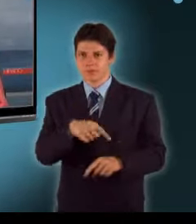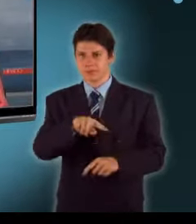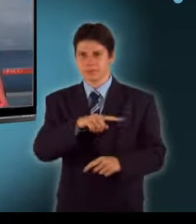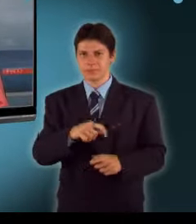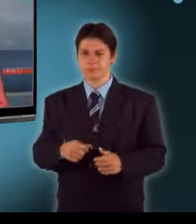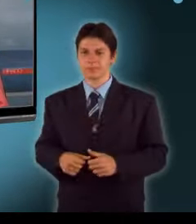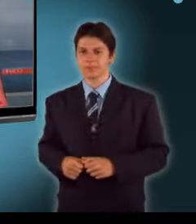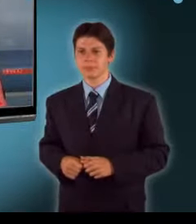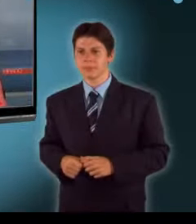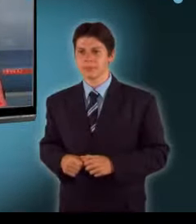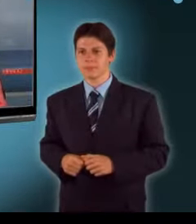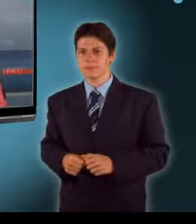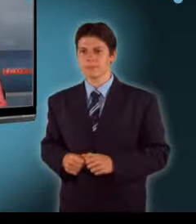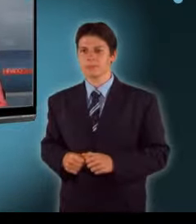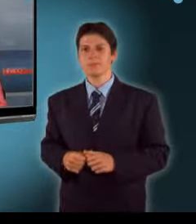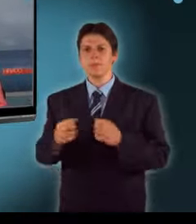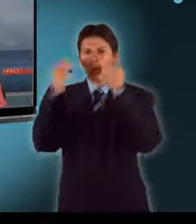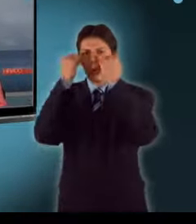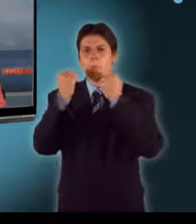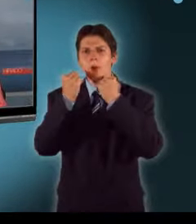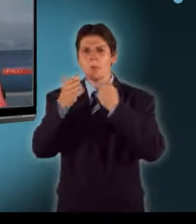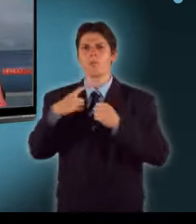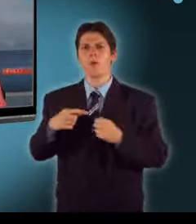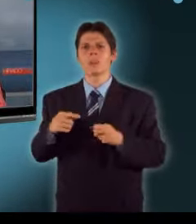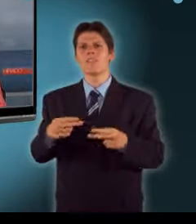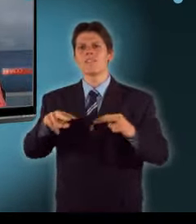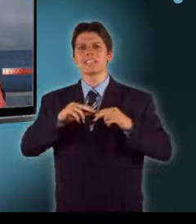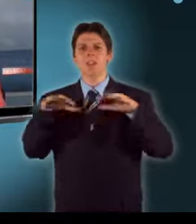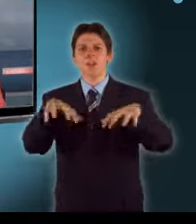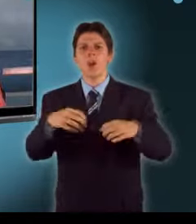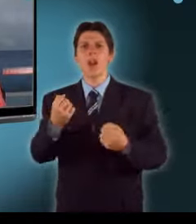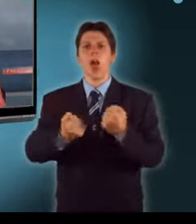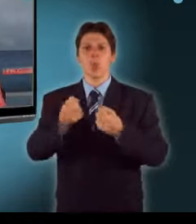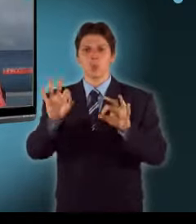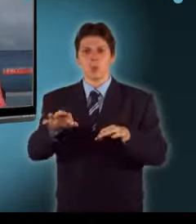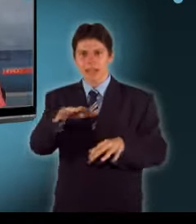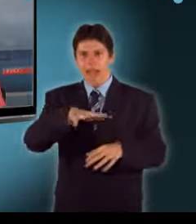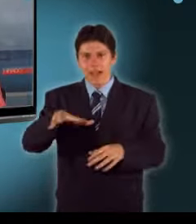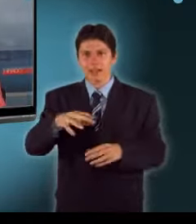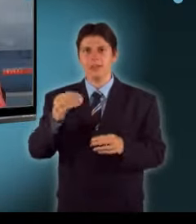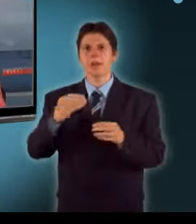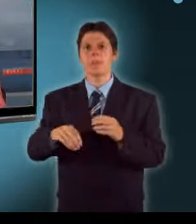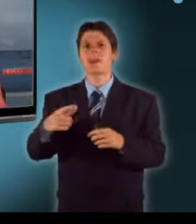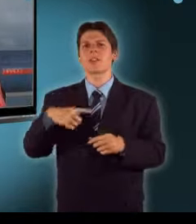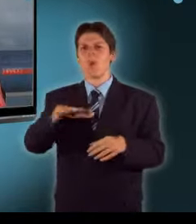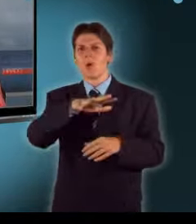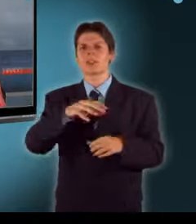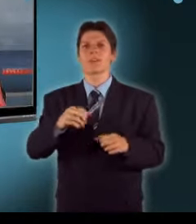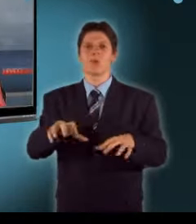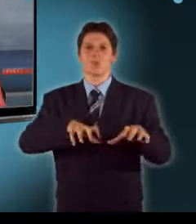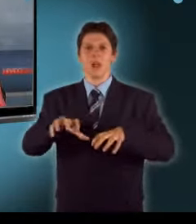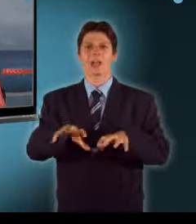Kommandósok foglaltak vissza egy autógyárat Dél-Koreában, miután több száz munkás elfoglalta a telephelyet. A munkásokat két hónapja